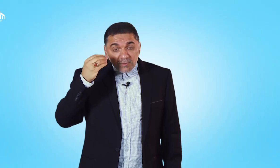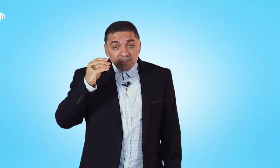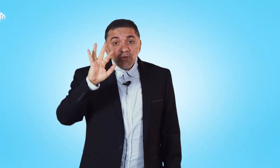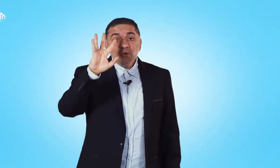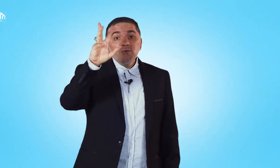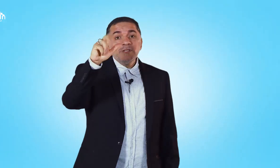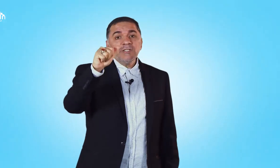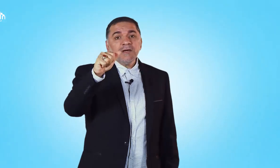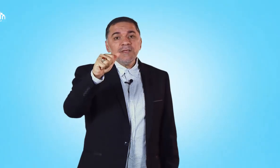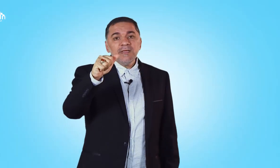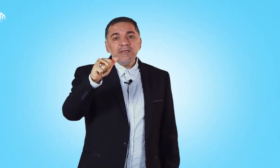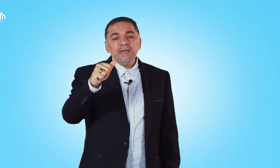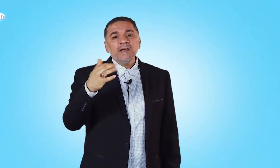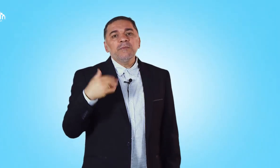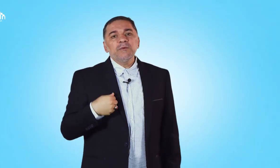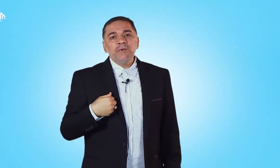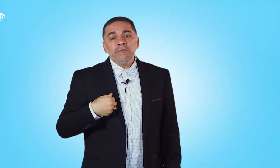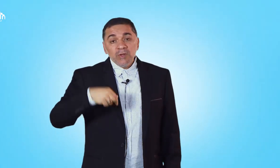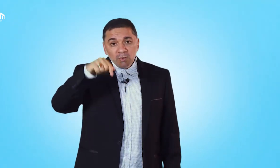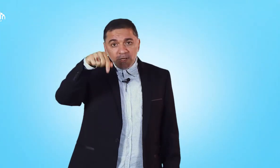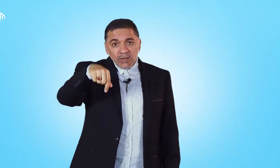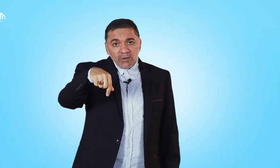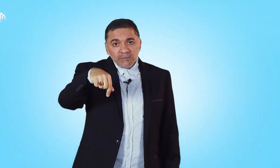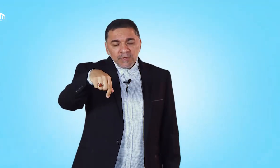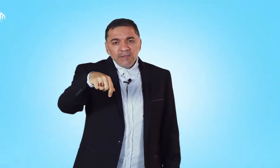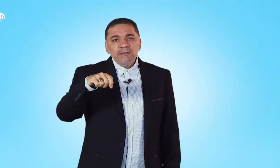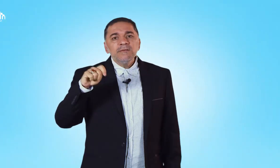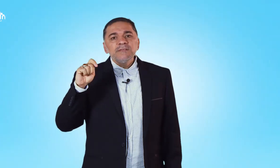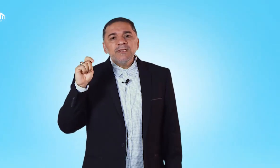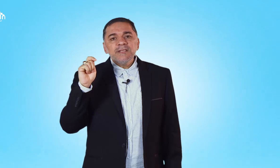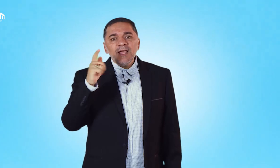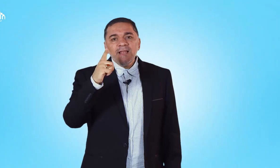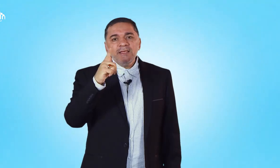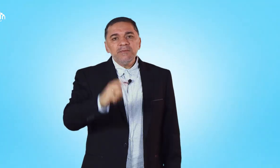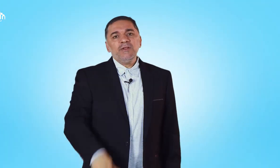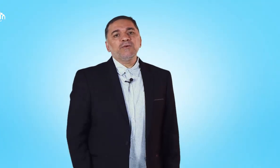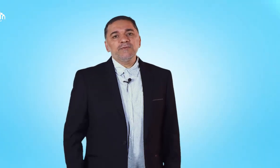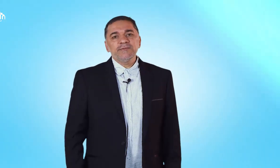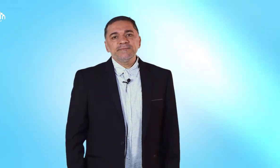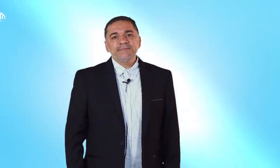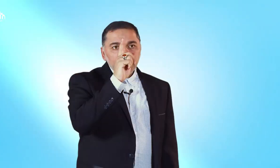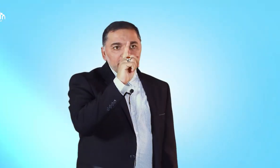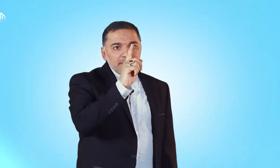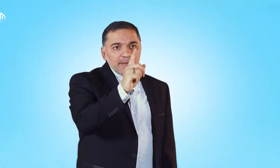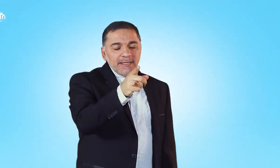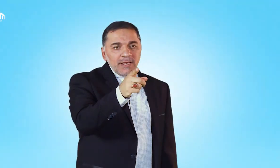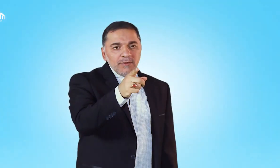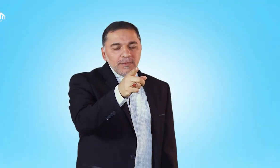الحروف الإشارية أمر مهم واليوم سنتعلم الحروف لتعلم